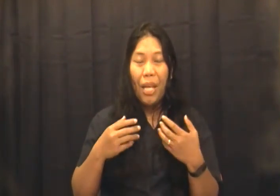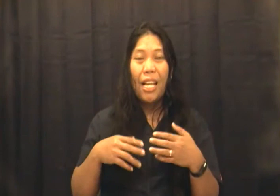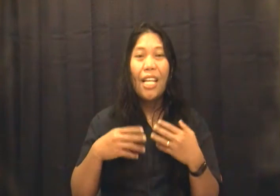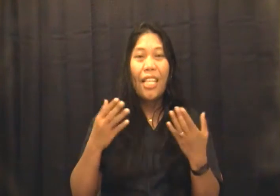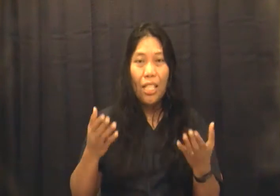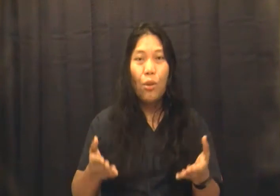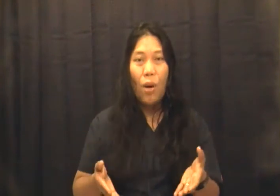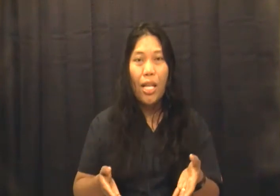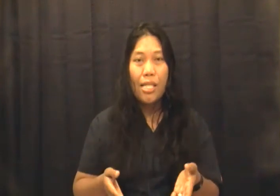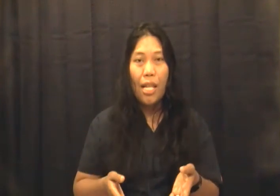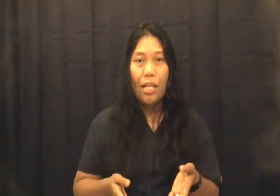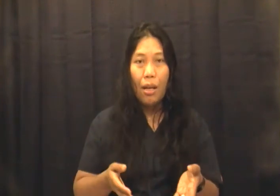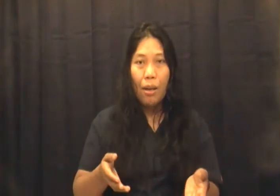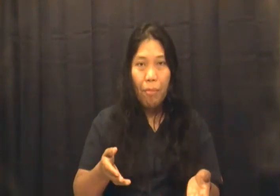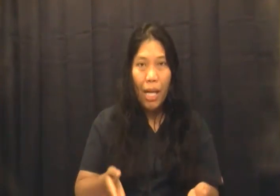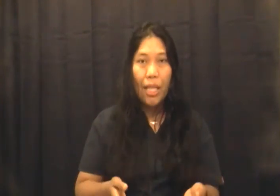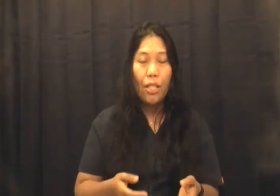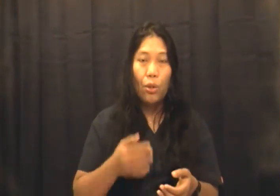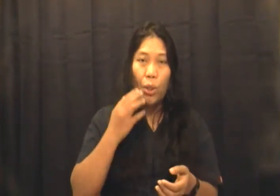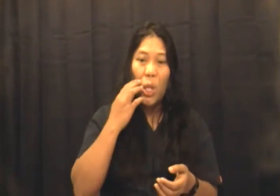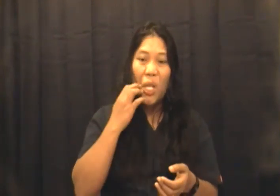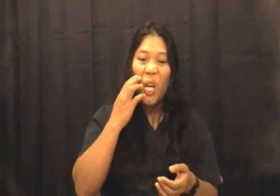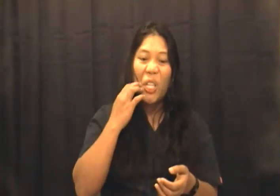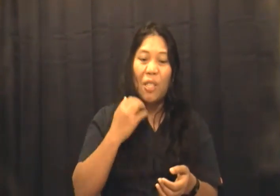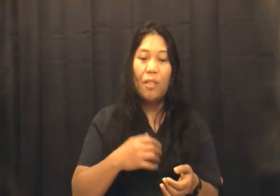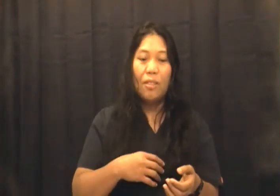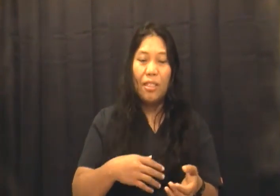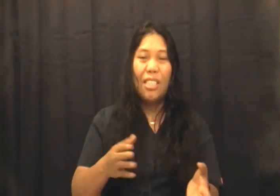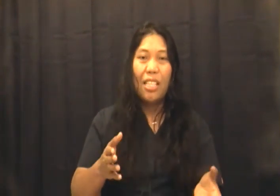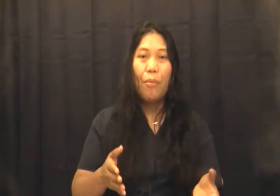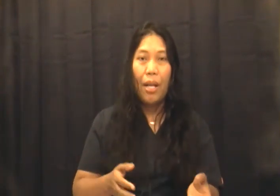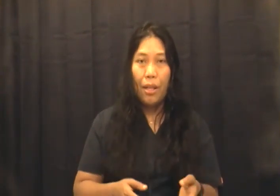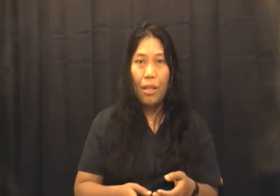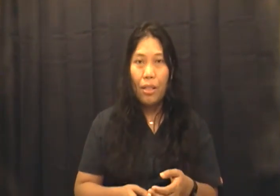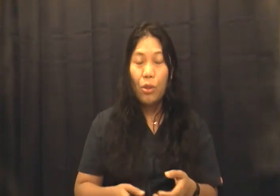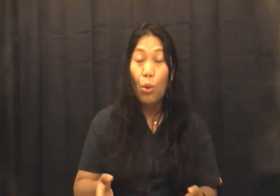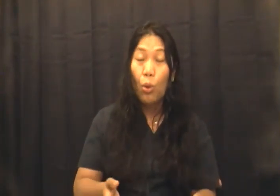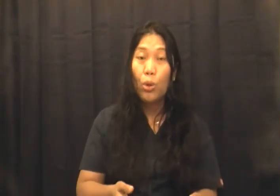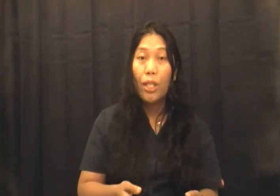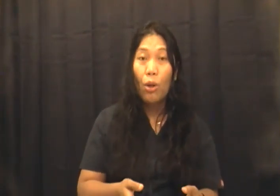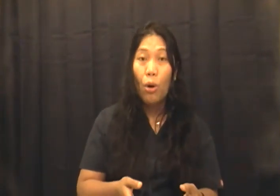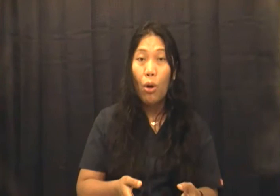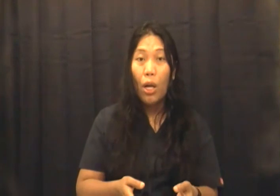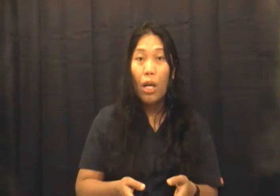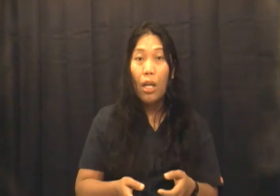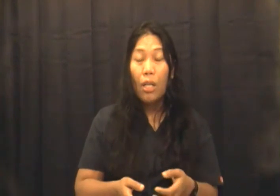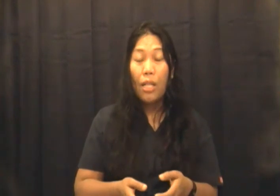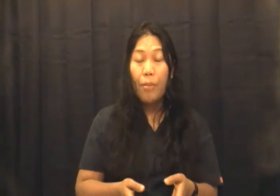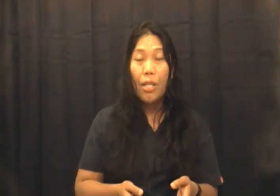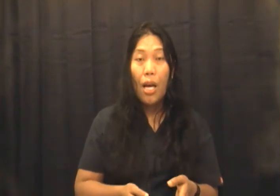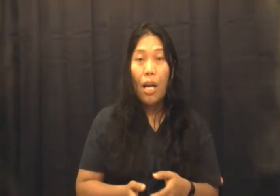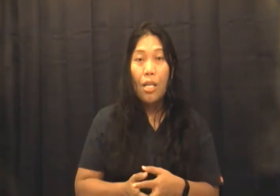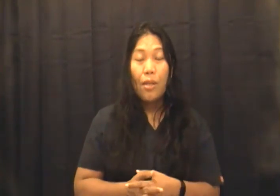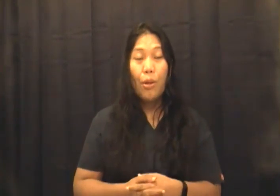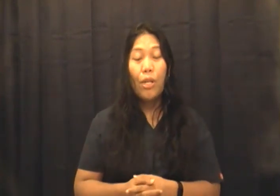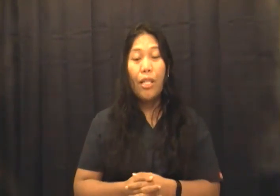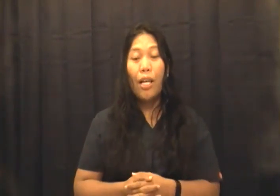talagang naniniwala sila na bata yun. Kahit, hindi naman. Diba, kukunin ko. Sabi niya, sabi ko, hindi,